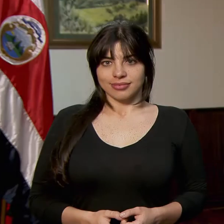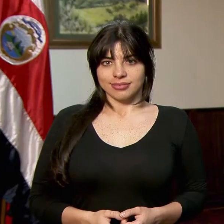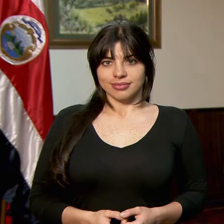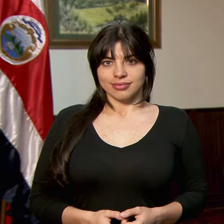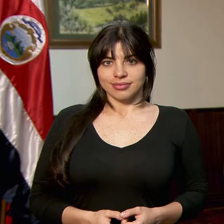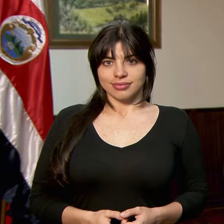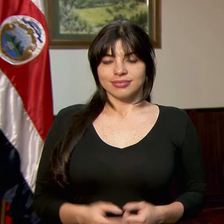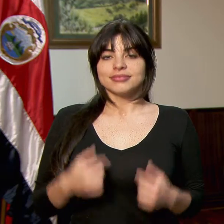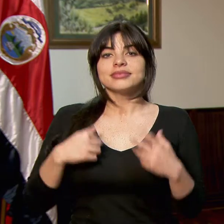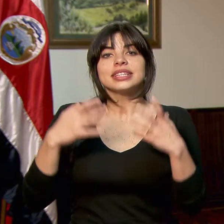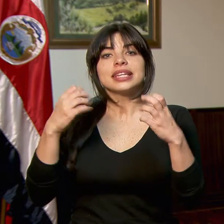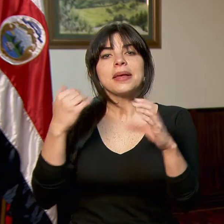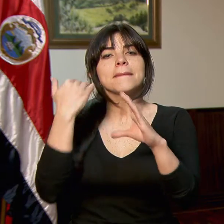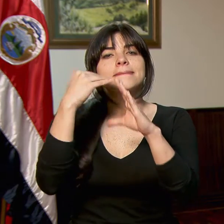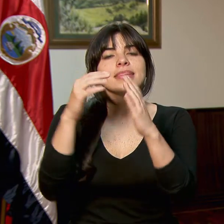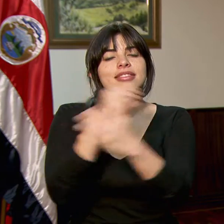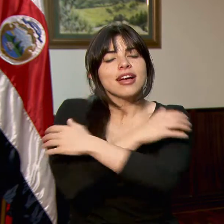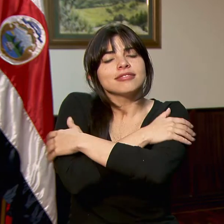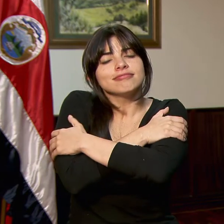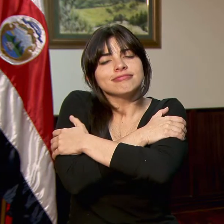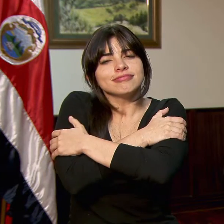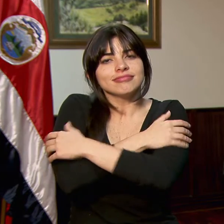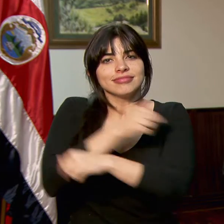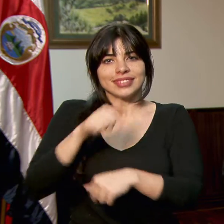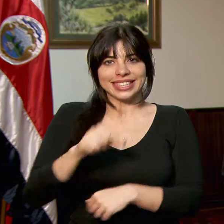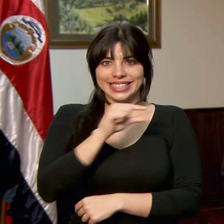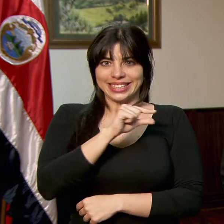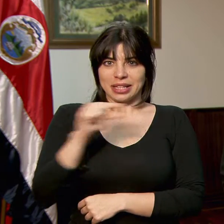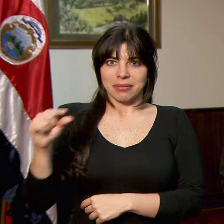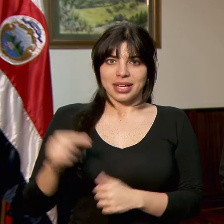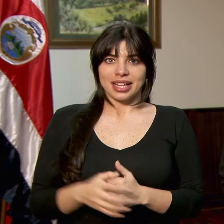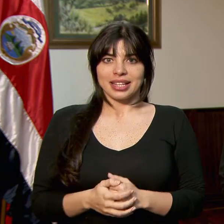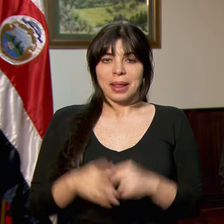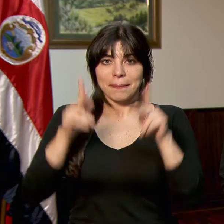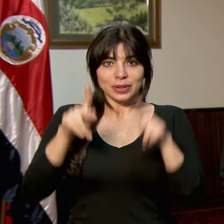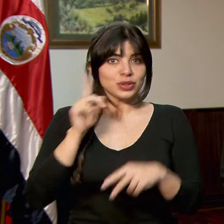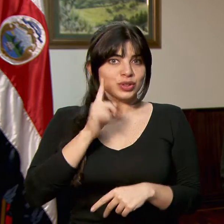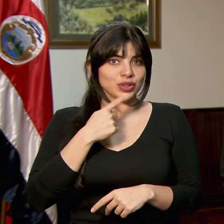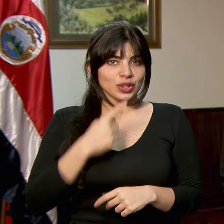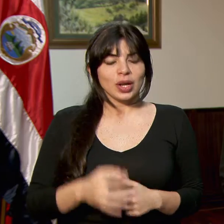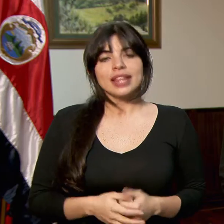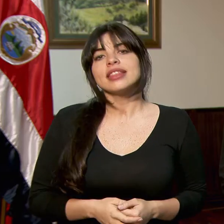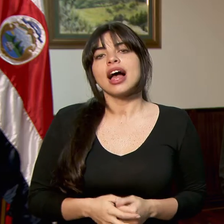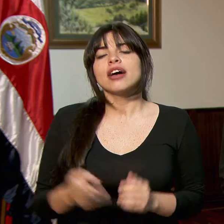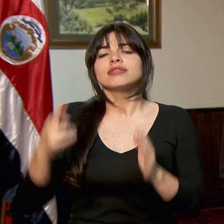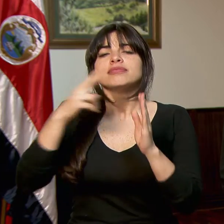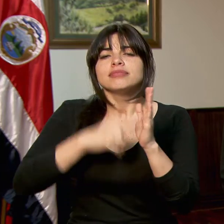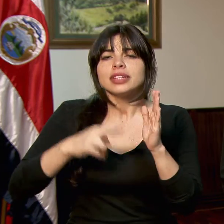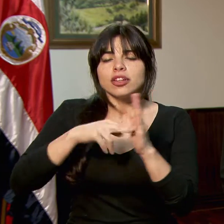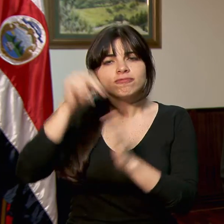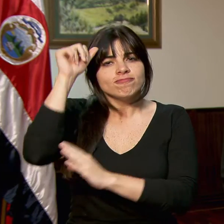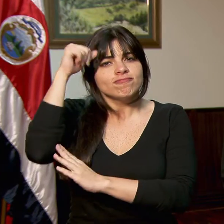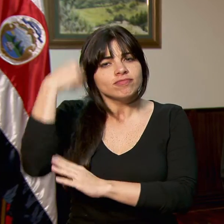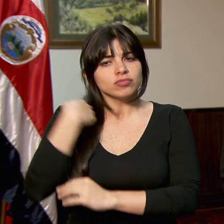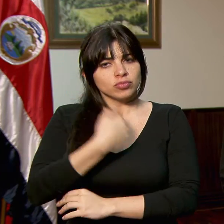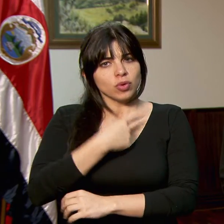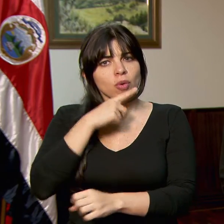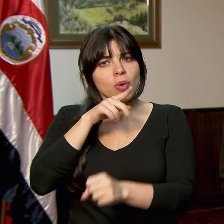Quisiera enviarles un abrazo fraterno en esta semana de la persona sorda, reiterándoles el compromiso de ser un gobierno